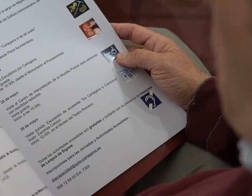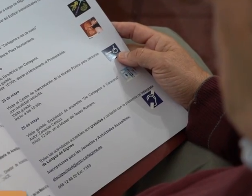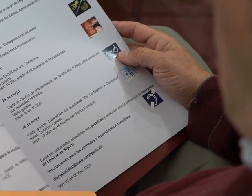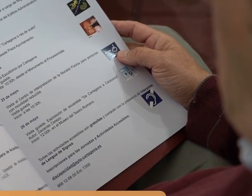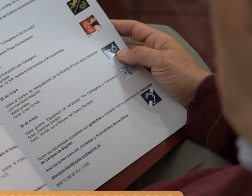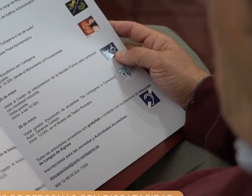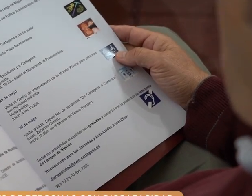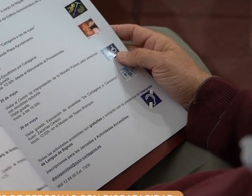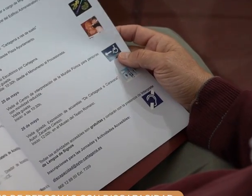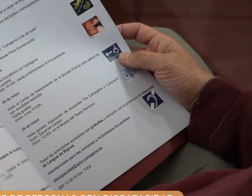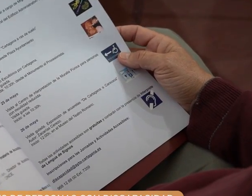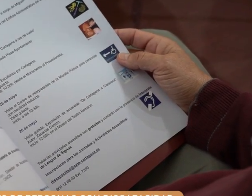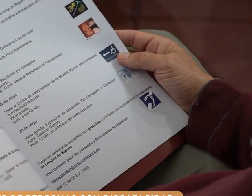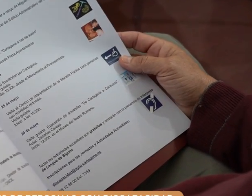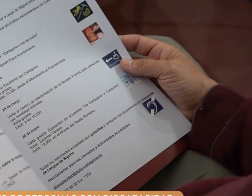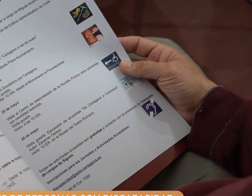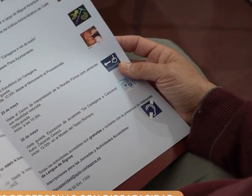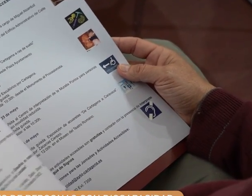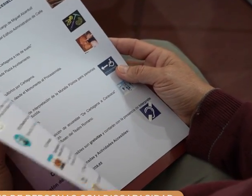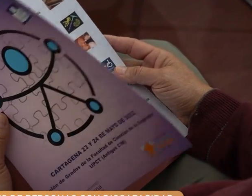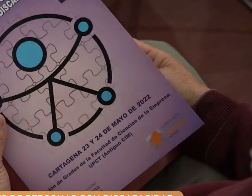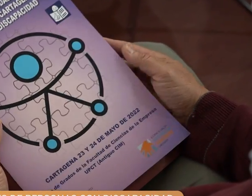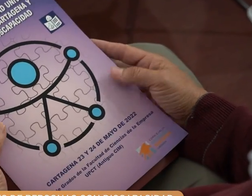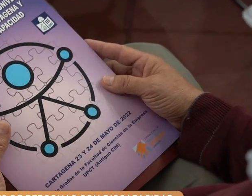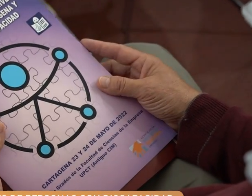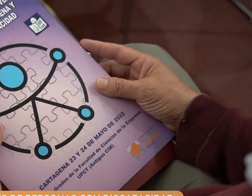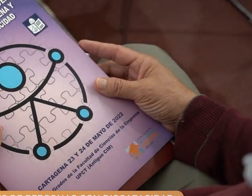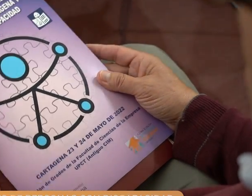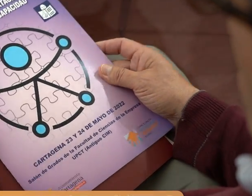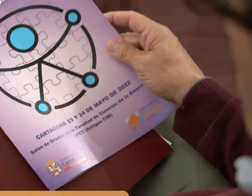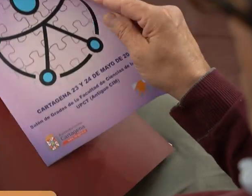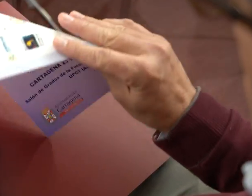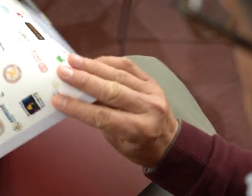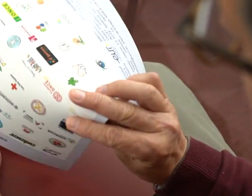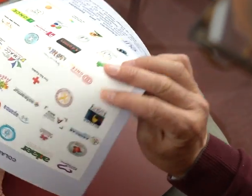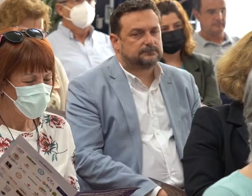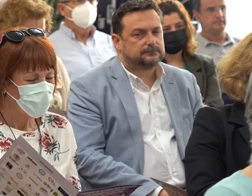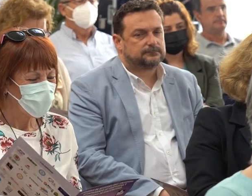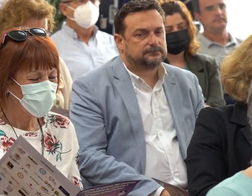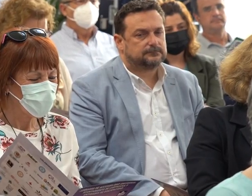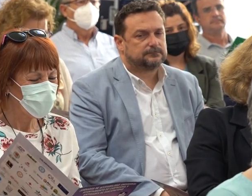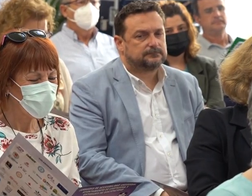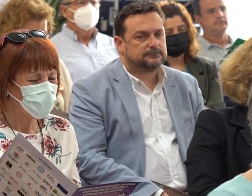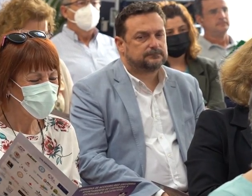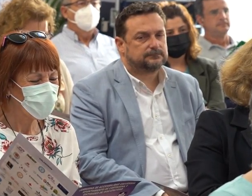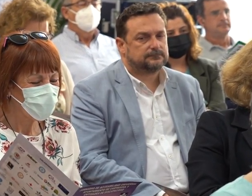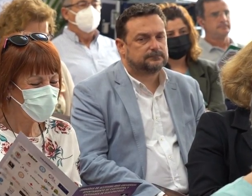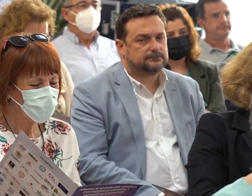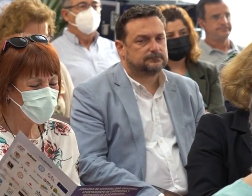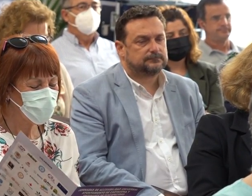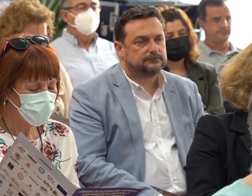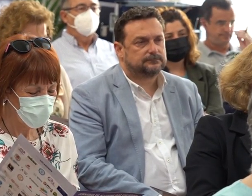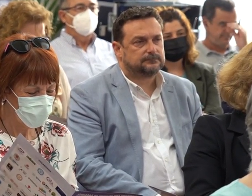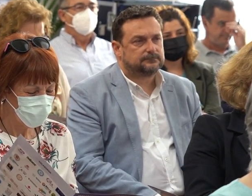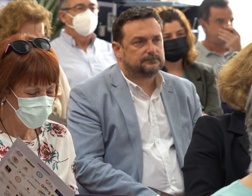Bueno, pues buenos días. Muchísimas gracias por estar aquí esta mañana. Estoy emocionada